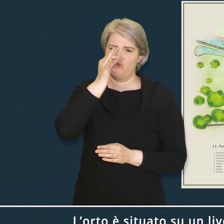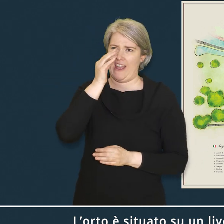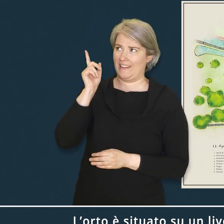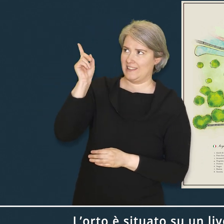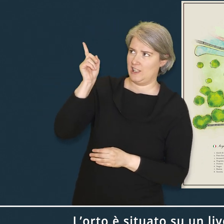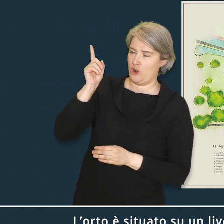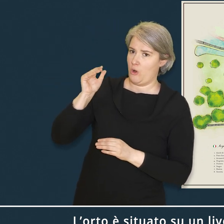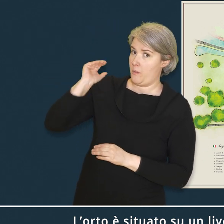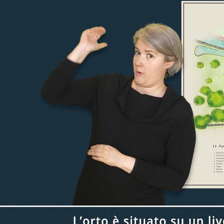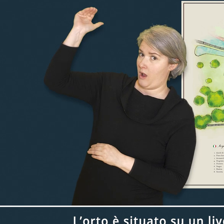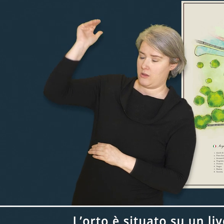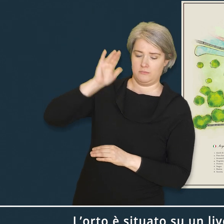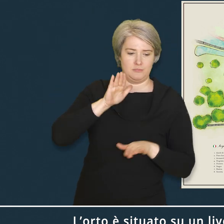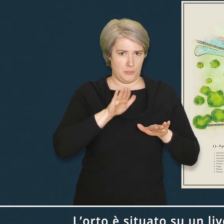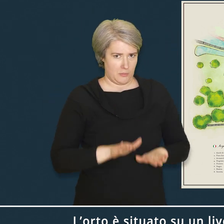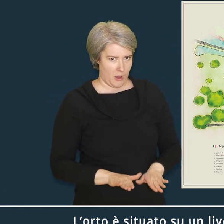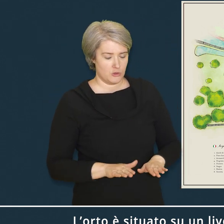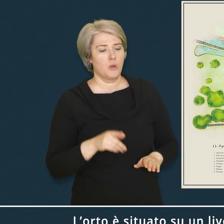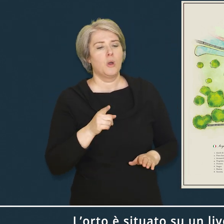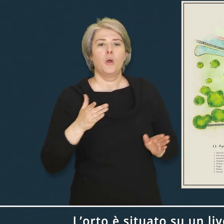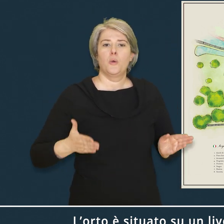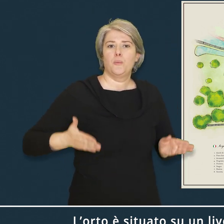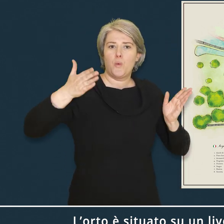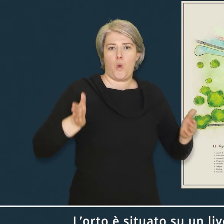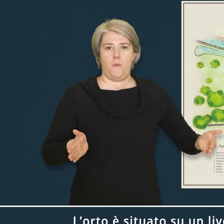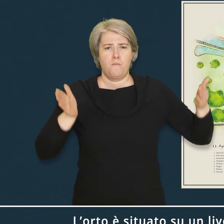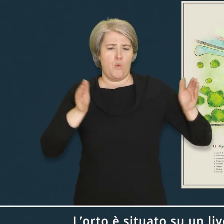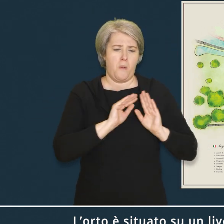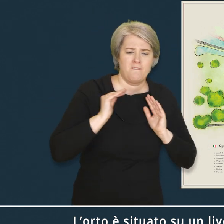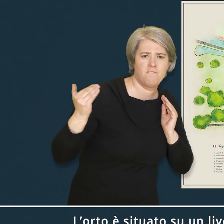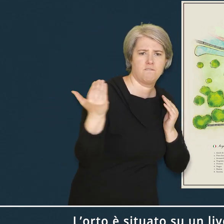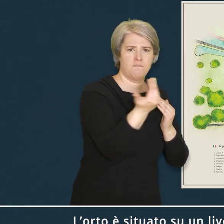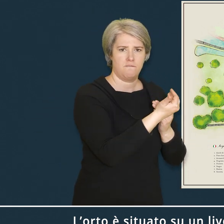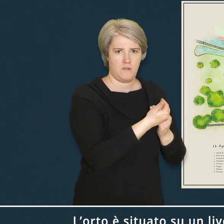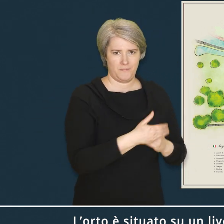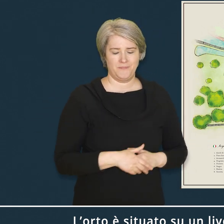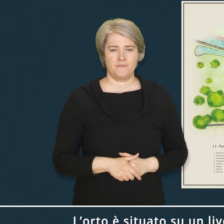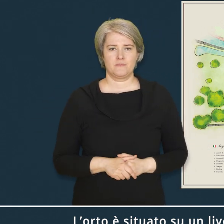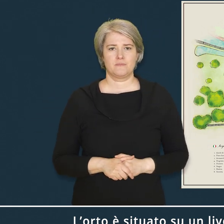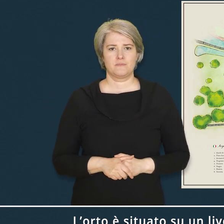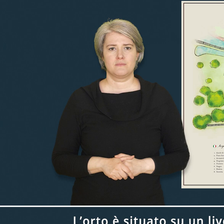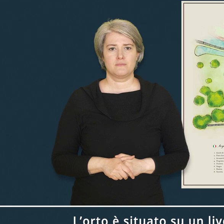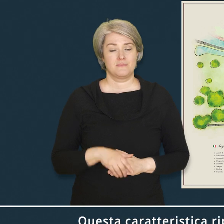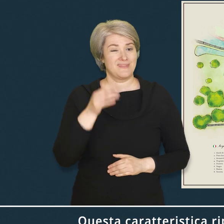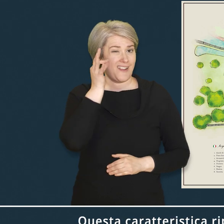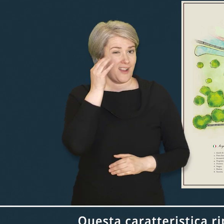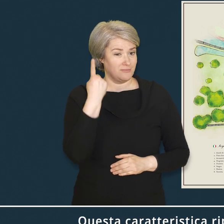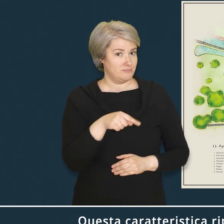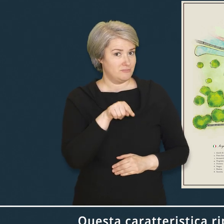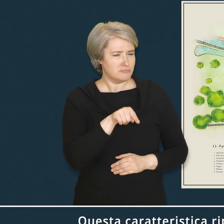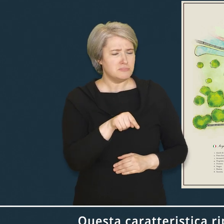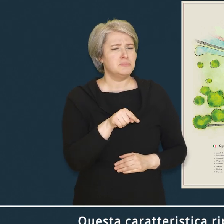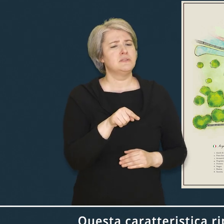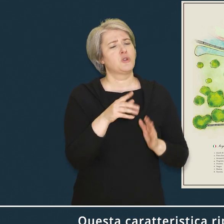rispetto al giardino ed è completamente circondato da un muro. Questa